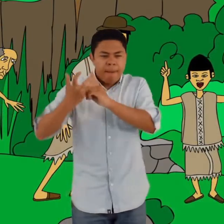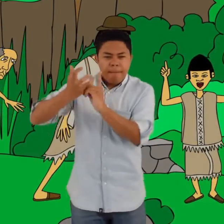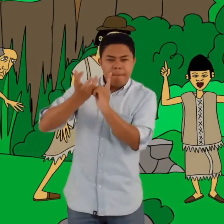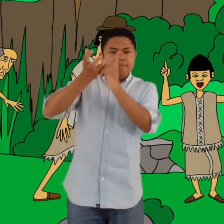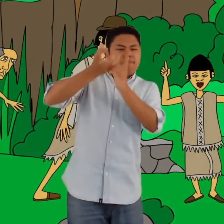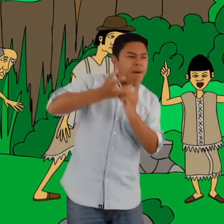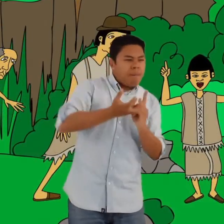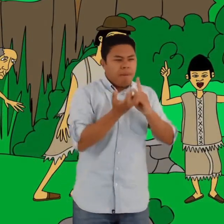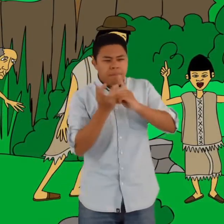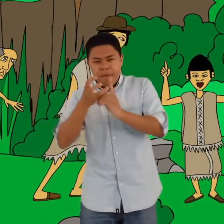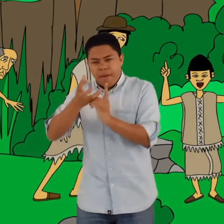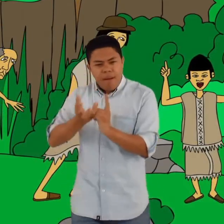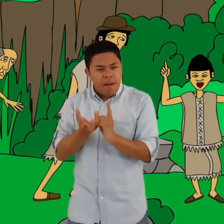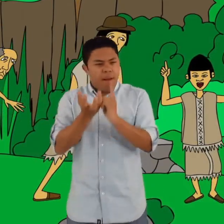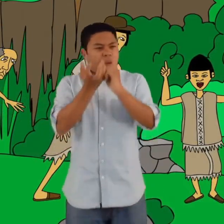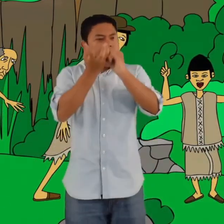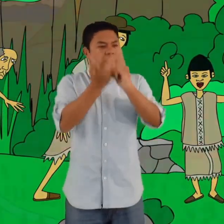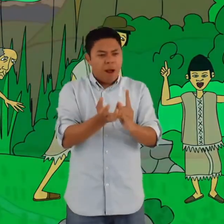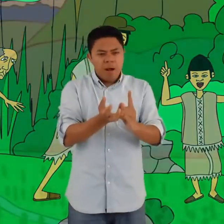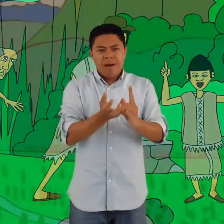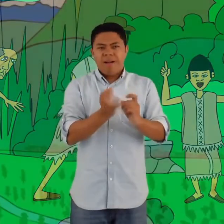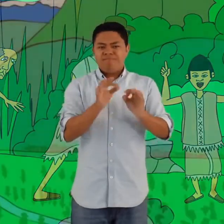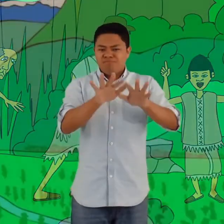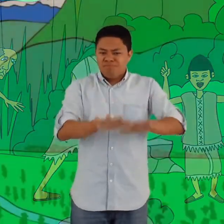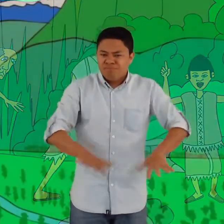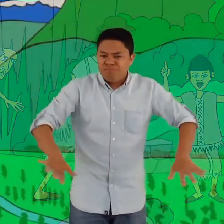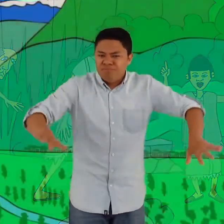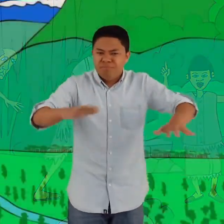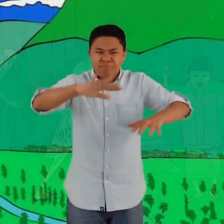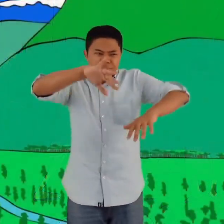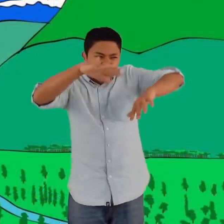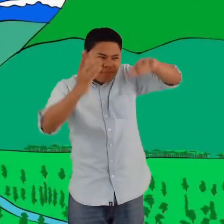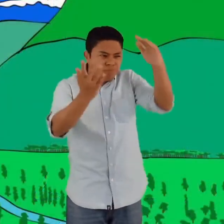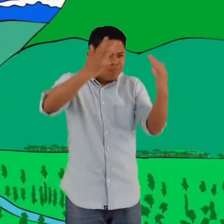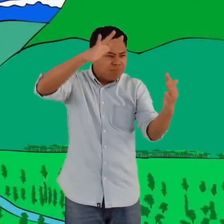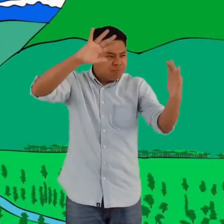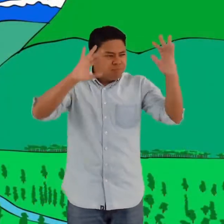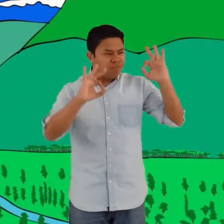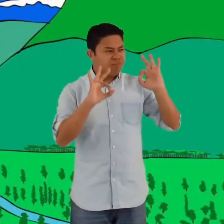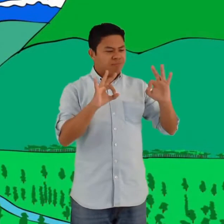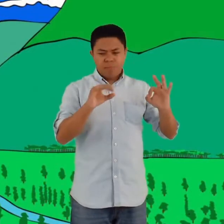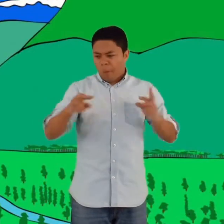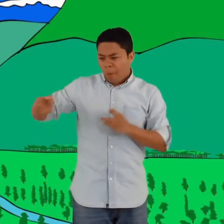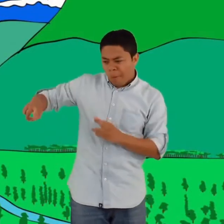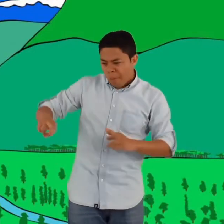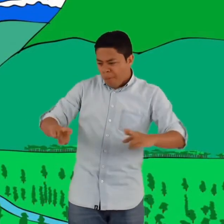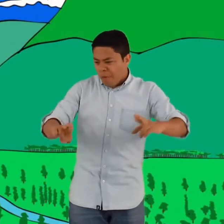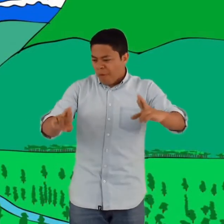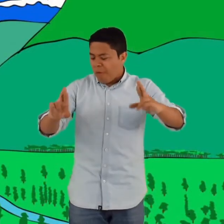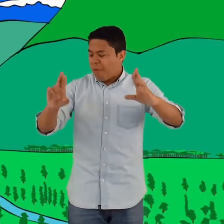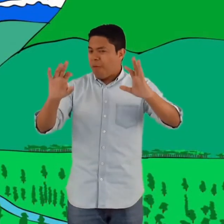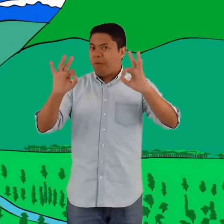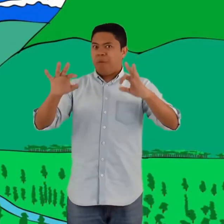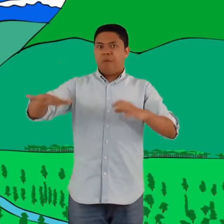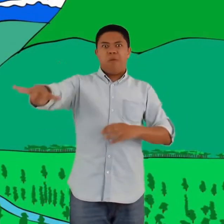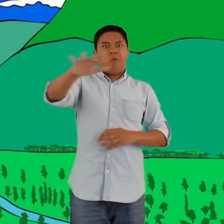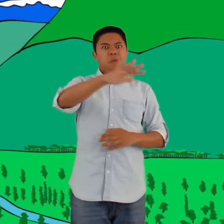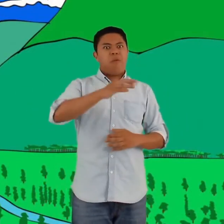accedieron y continuaron caminando largo trecho hasta llegar a un lugar tranquilo, con una excelente vegetación y con un río cercano.